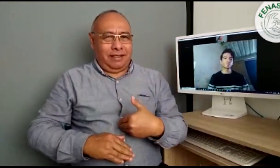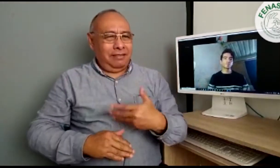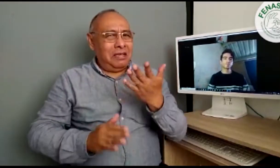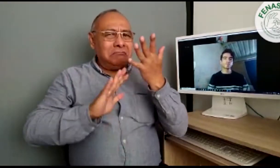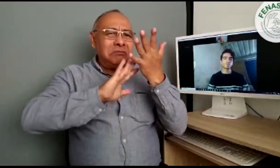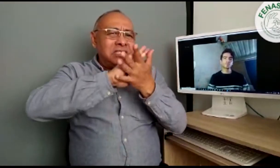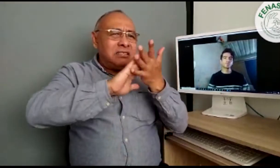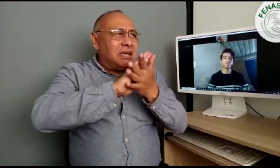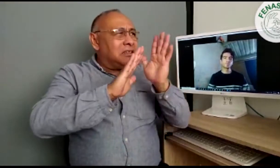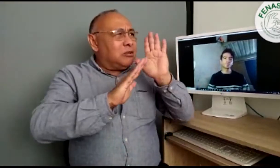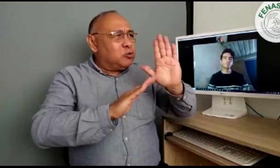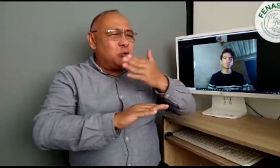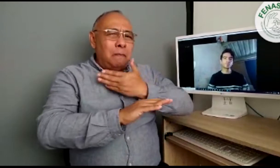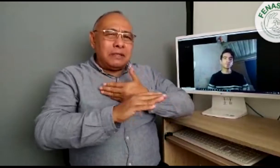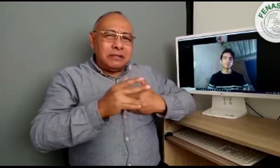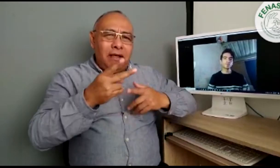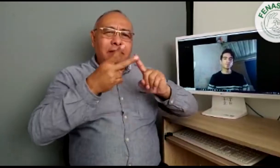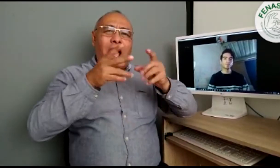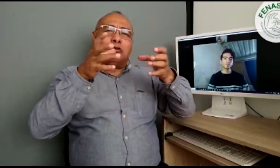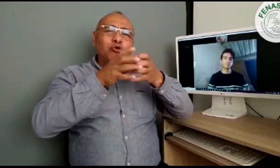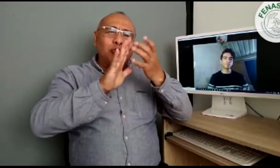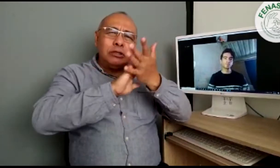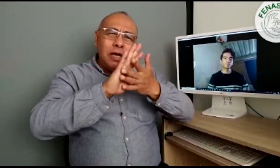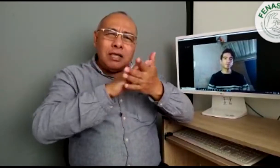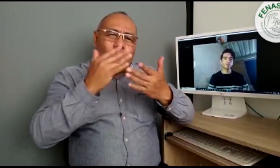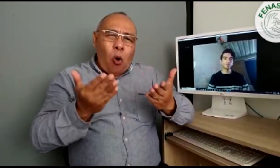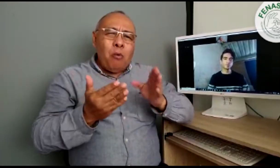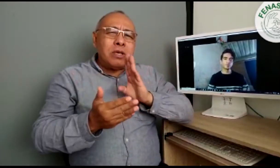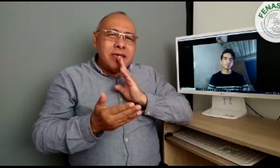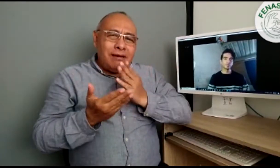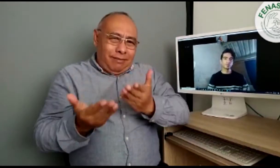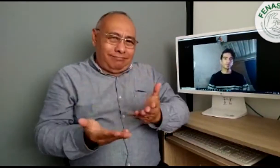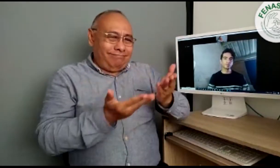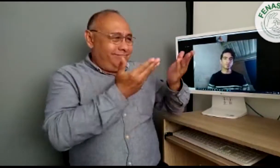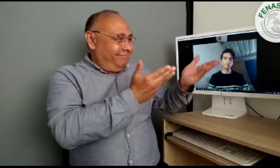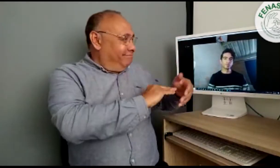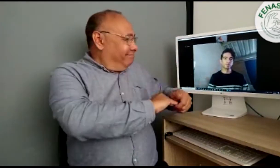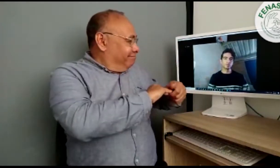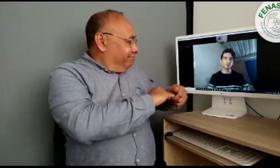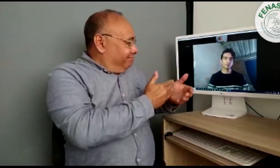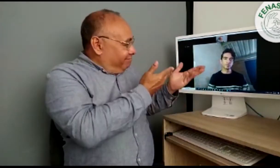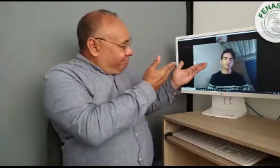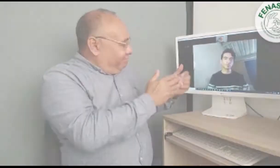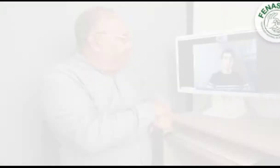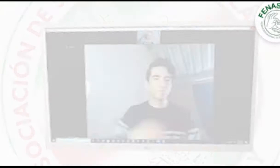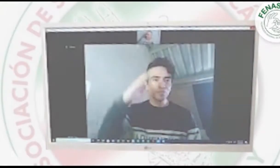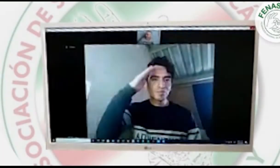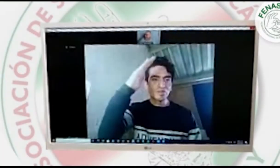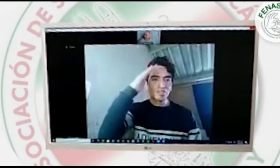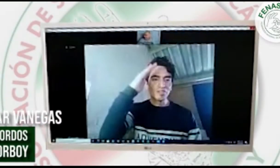Y también quiero presentarles a su presidente. También quiero que nos indiquen cuál es la seña que se usa para esta asociación. Preséntate, por favor.